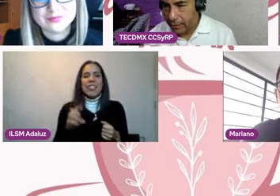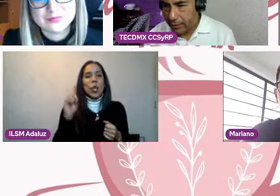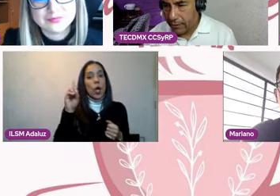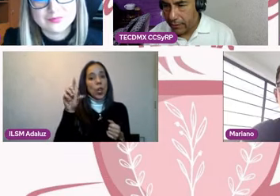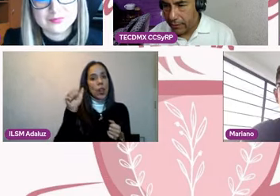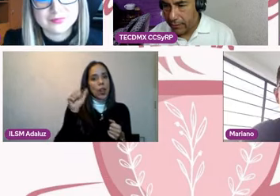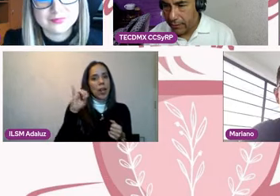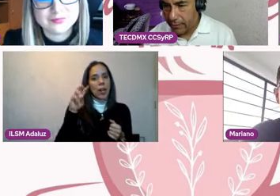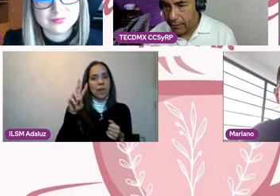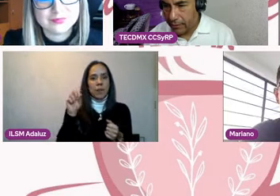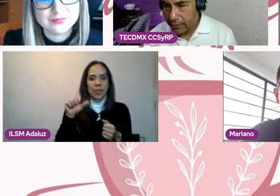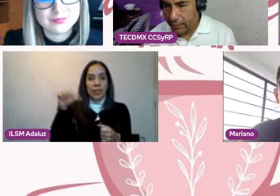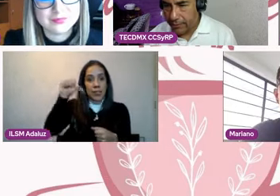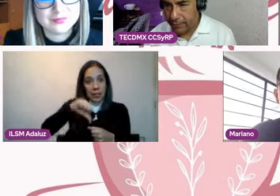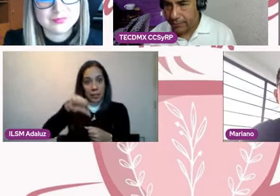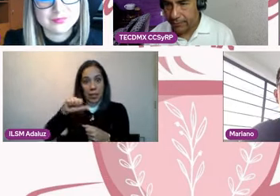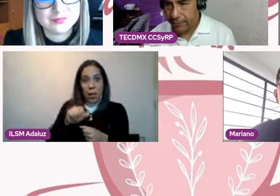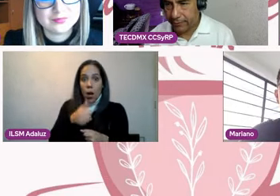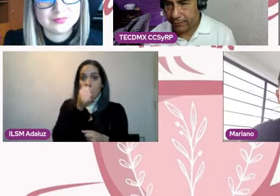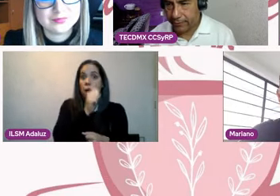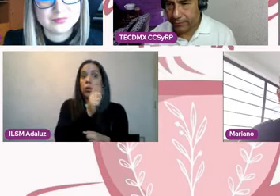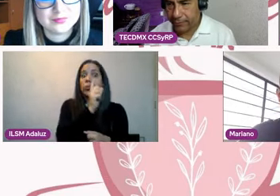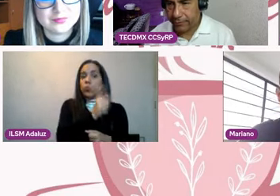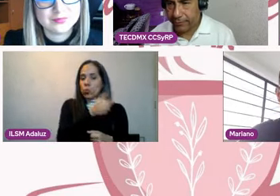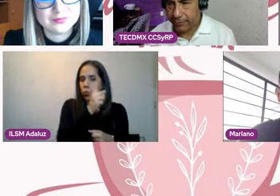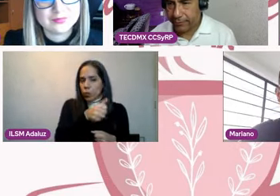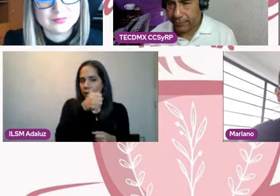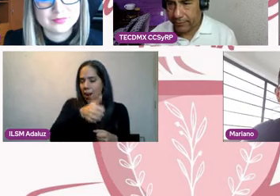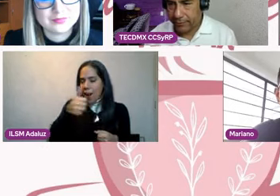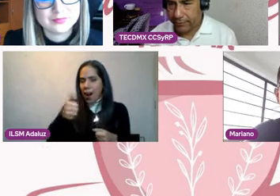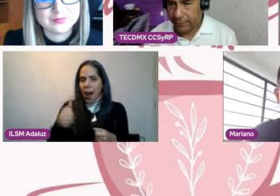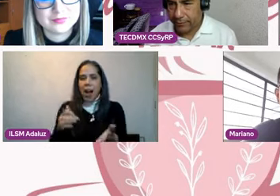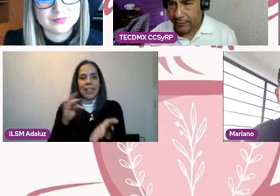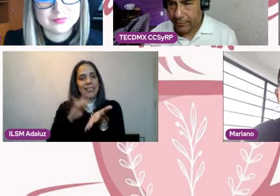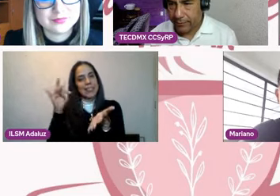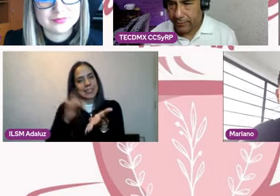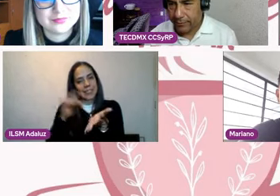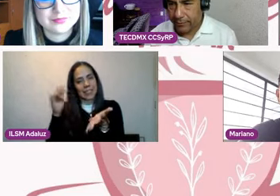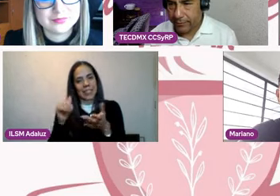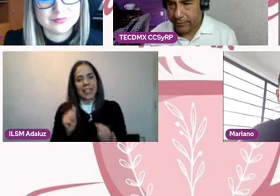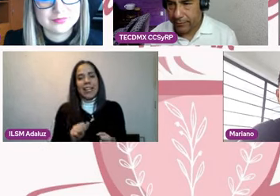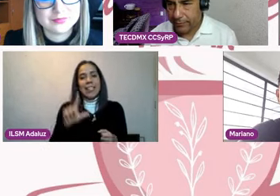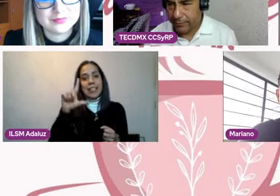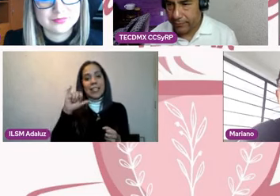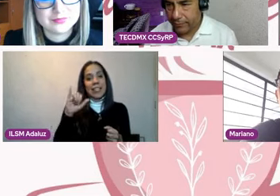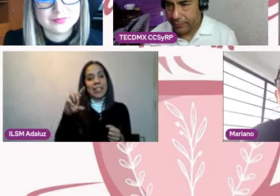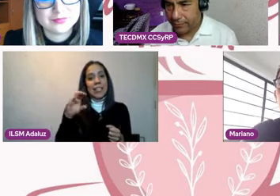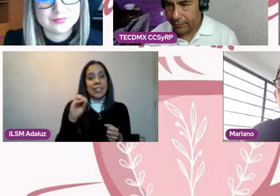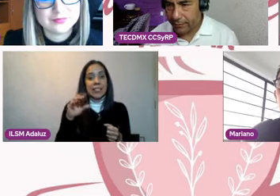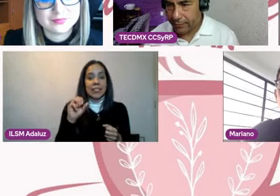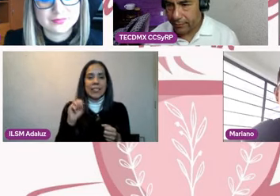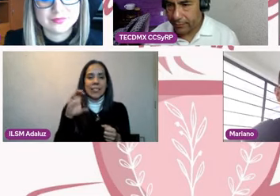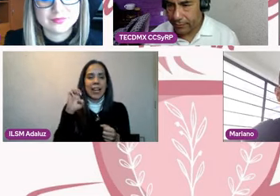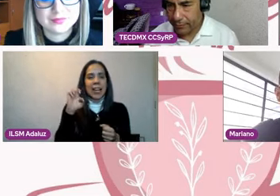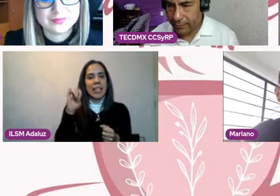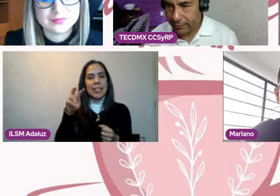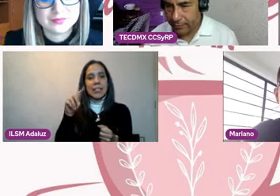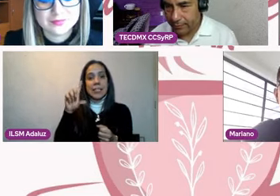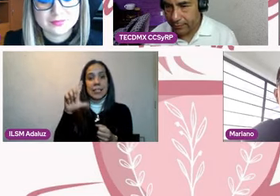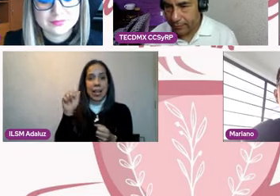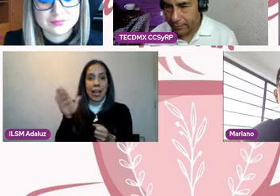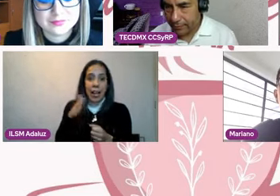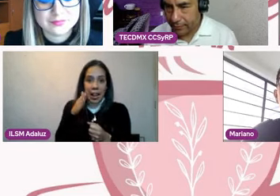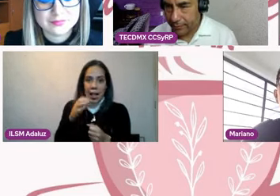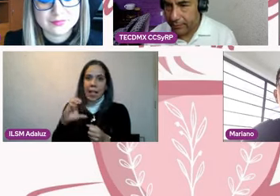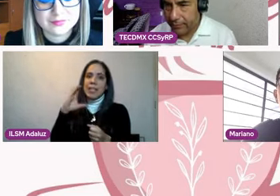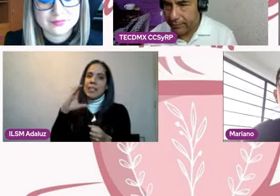miércoles también, queremos agradecer muchísimo a la licenciada Estela Demian del IFCDMX, quien a través de